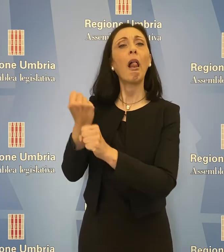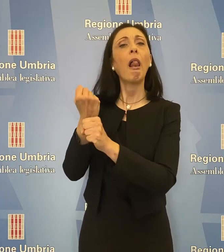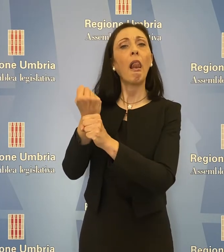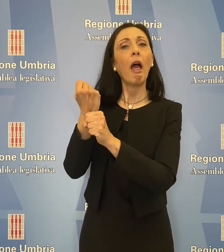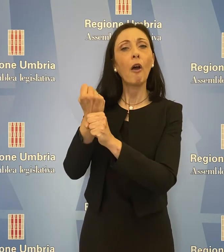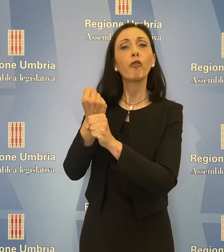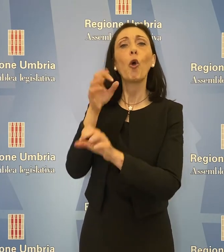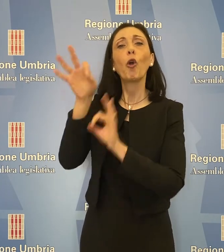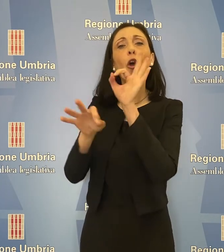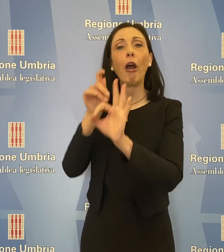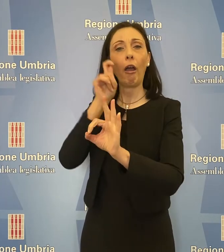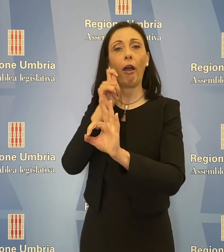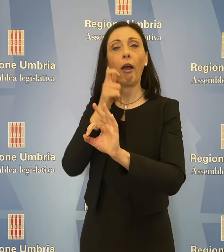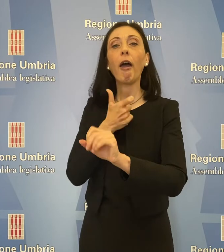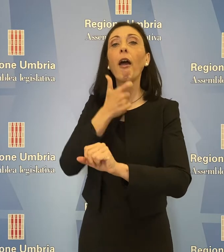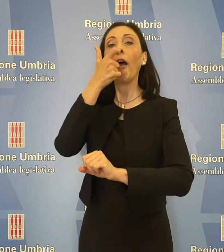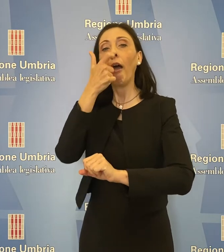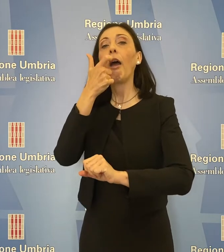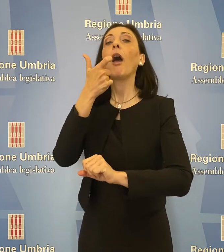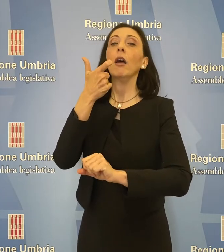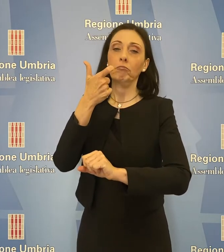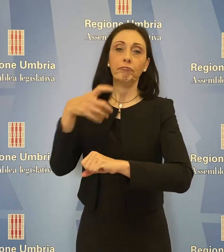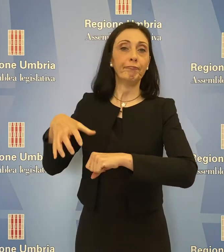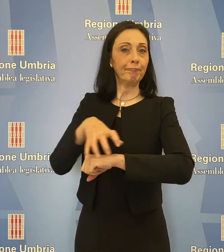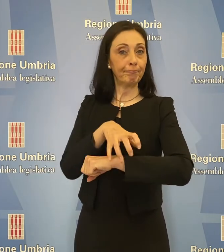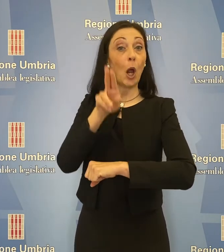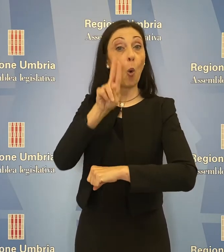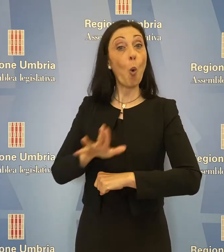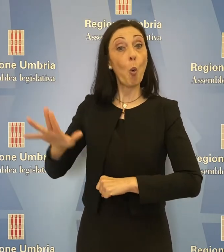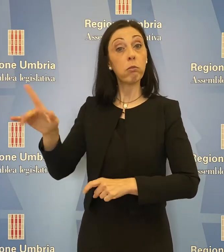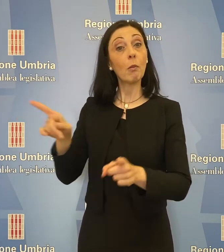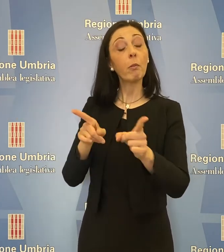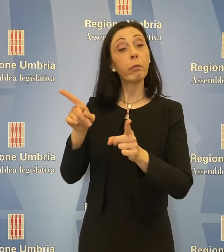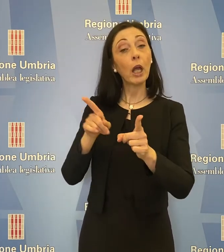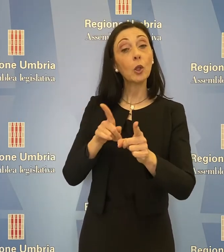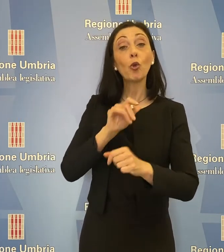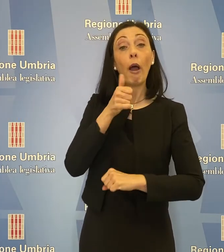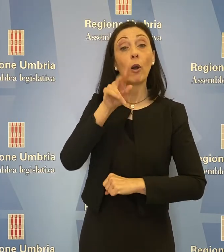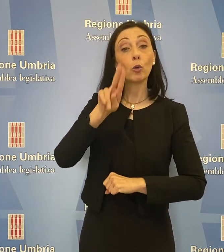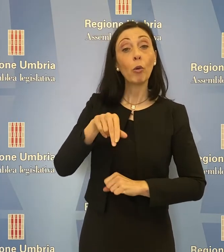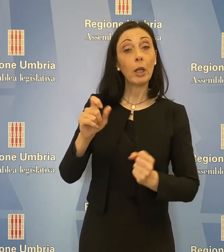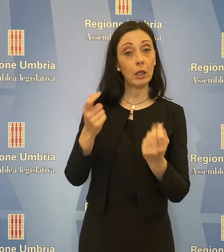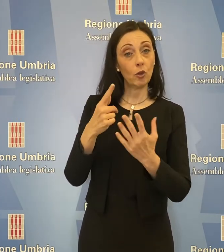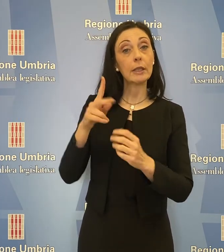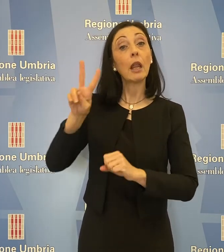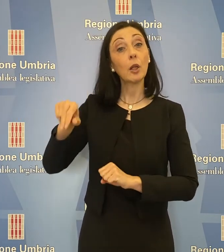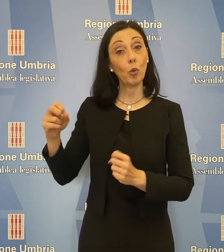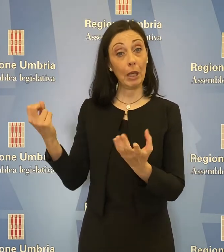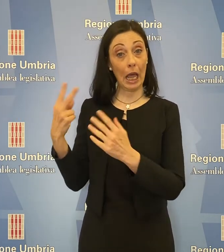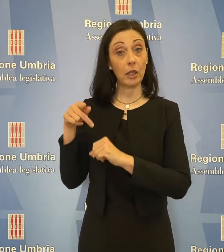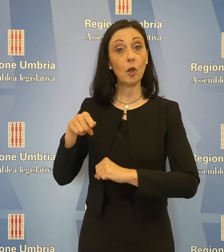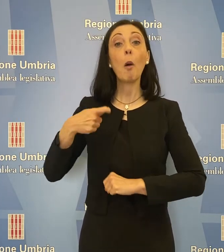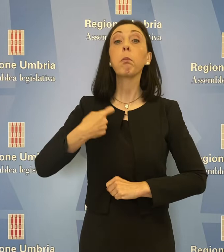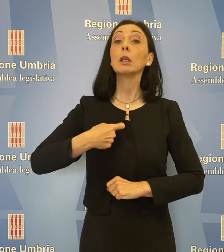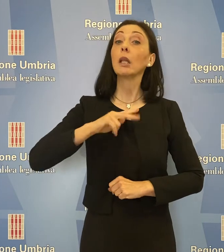odontoiatrica, protesica e ortesica in Umbria negli anni 2017-2018. La Presidente della Terza